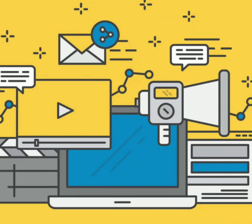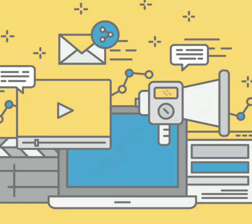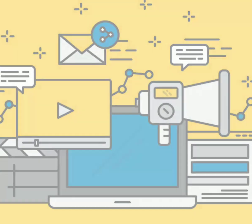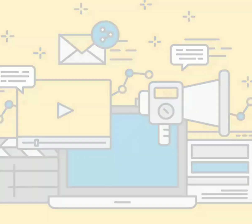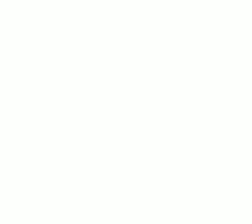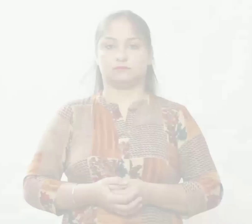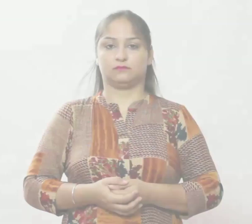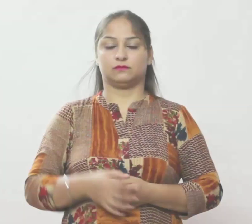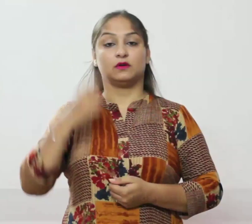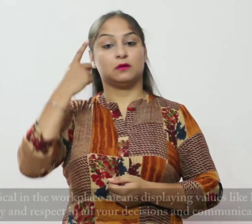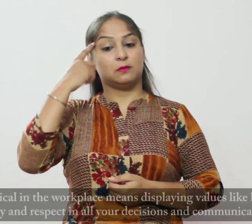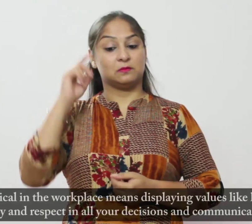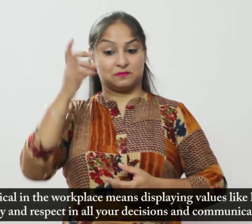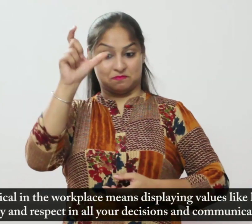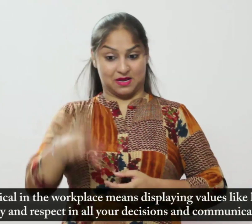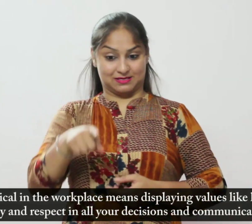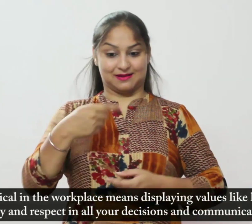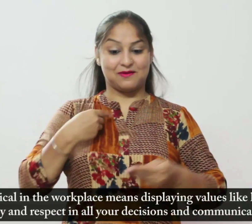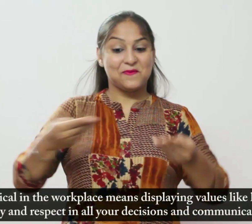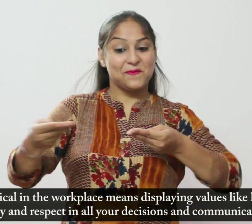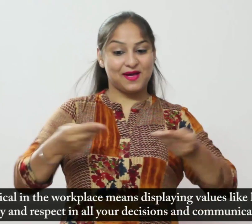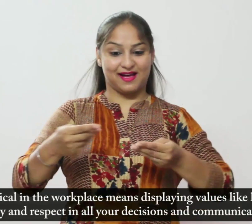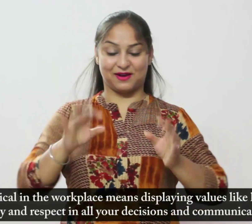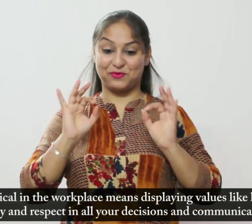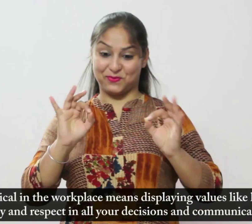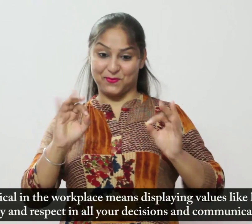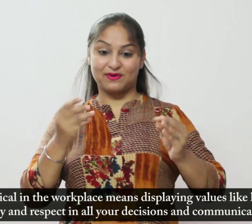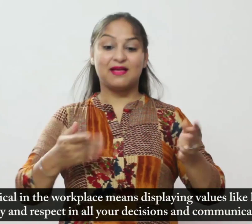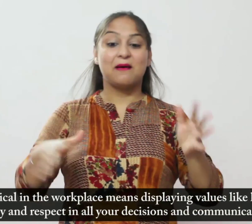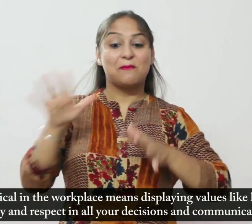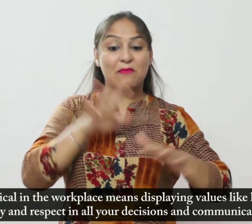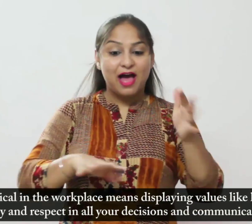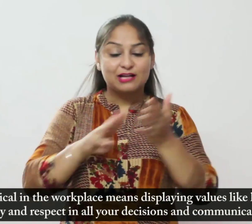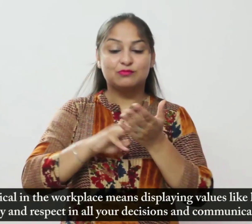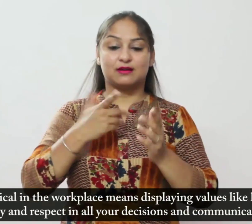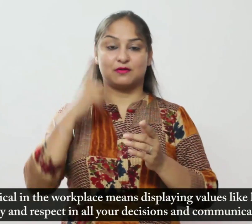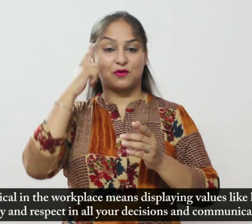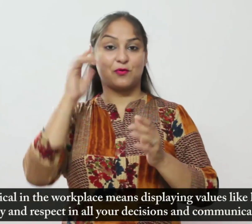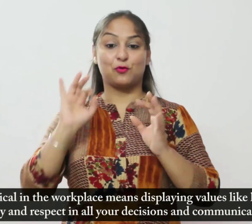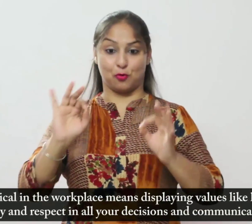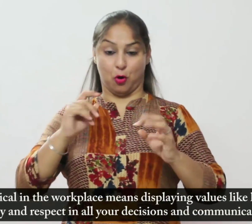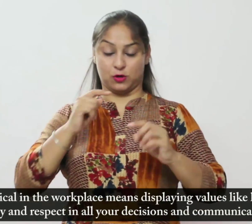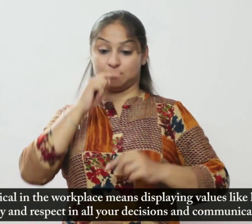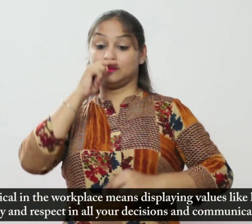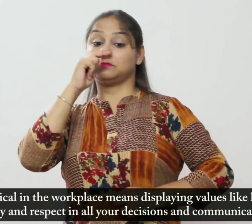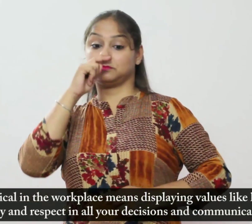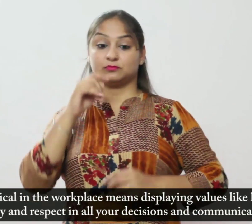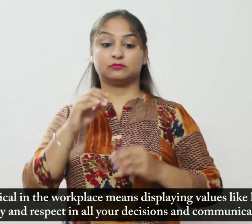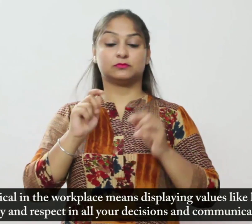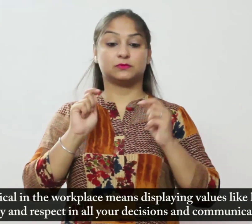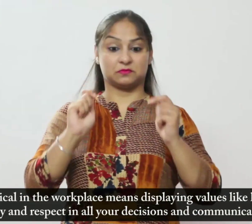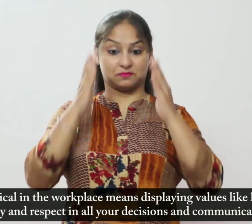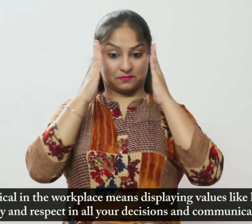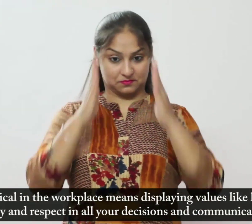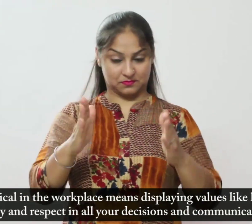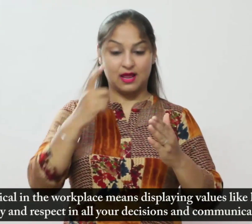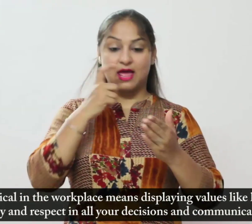कारे स्थल में नैतिक होने का अर्थ है अपने सभी निर्णे और संचार में इमानदारी, अखंडता